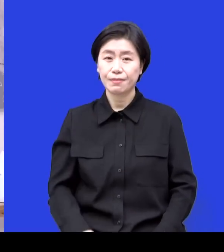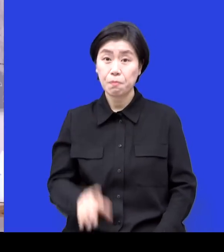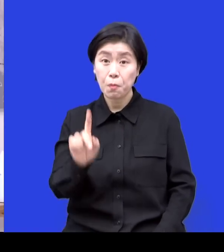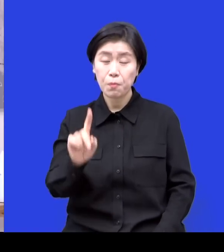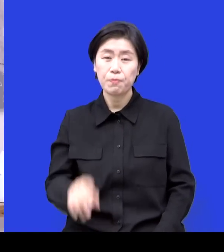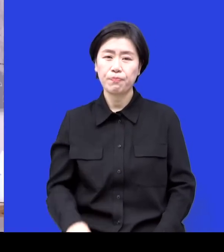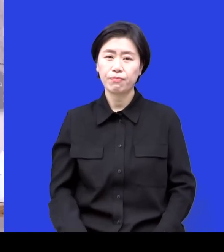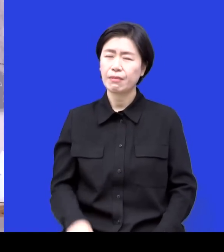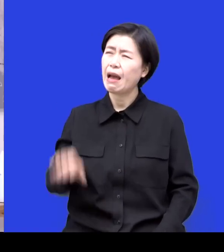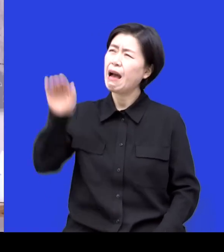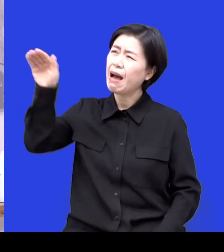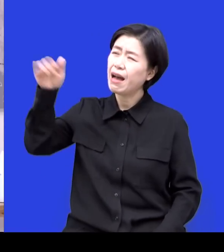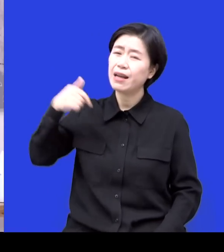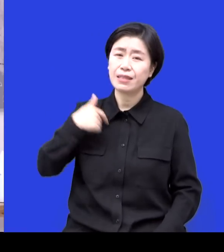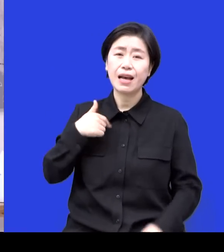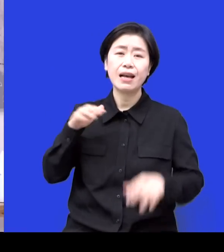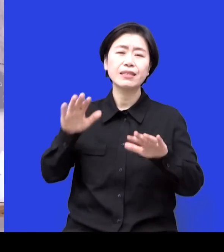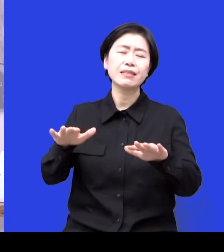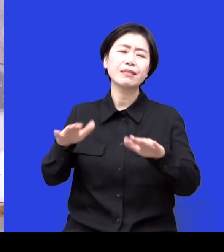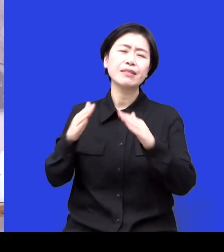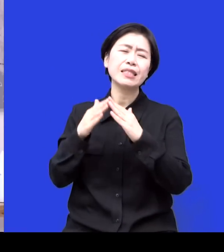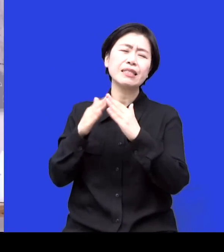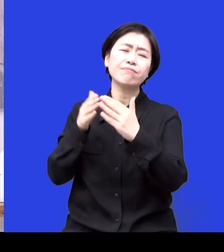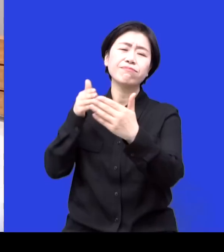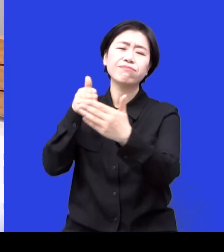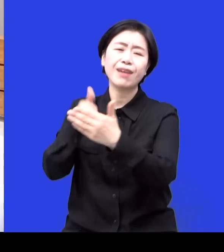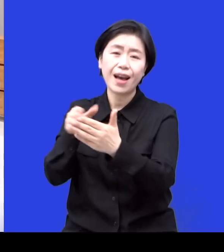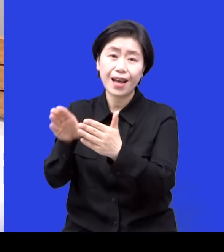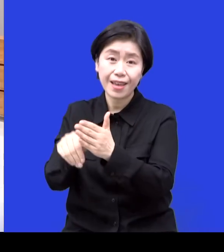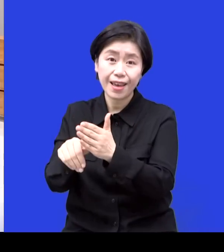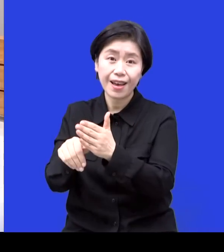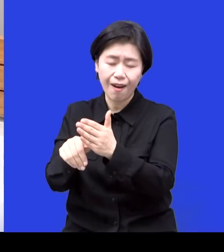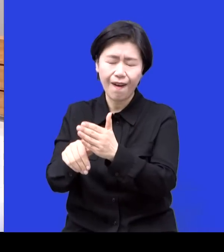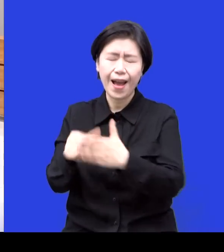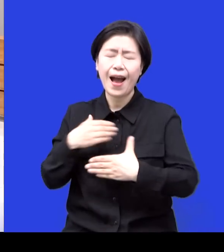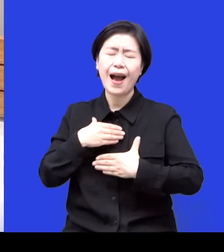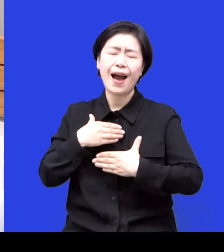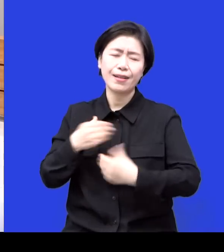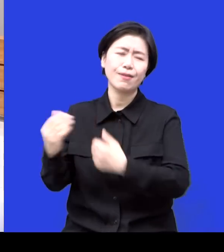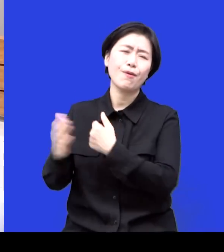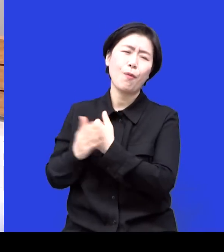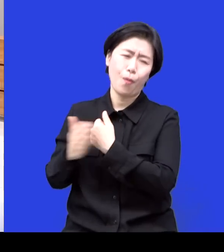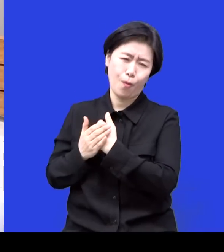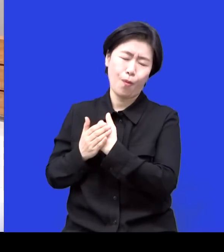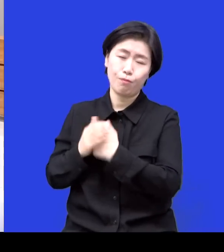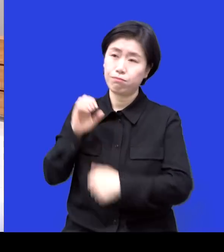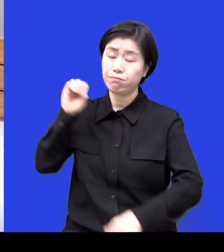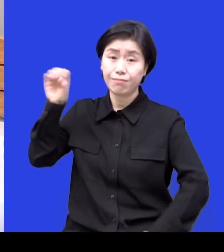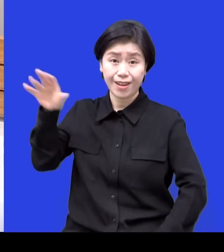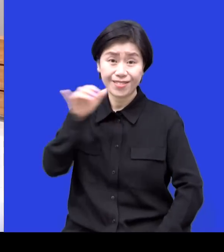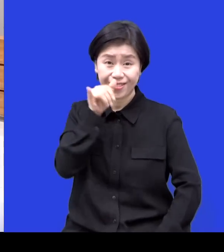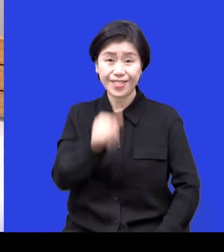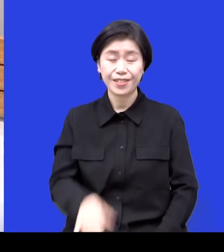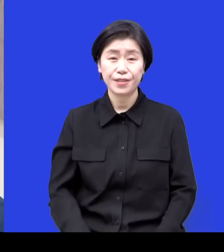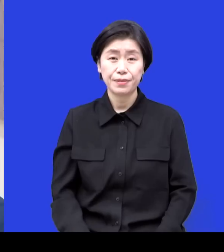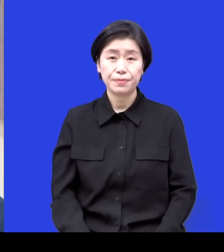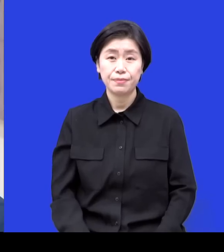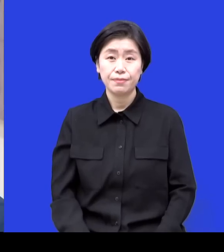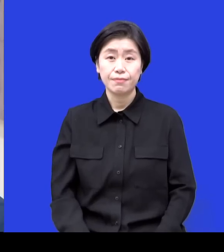좀 집까지 무사히 안 좋은 기가 부탁드려요 이렇게 하면서 집에 가기도 하고 하나님 대리운전이네요 네 놀 때도 대화를 되게 많이